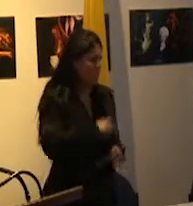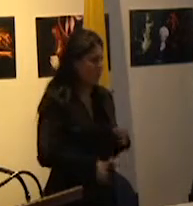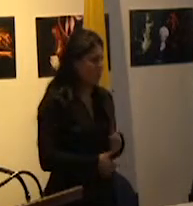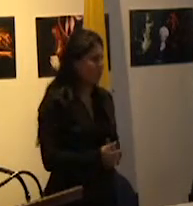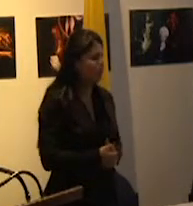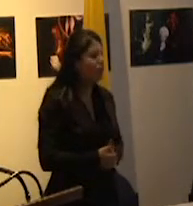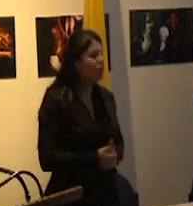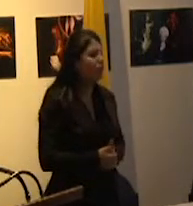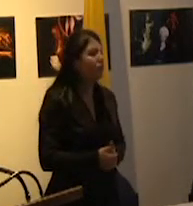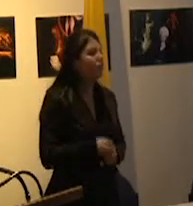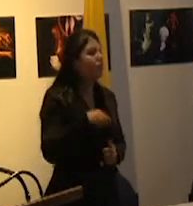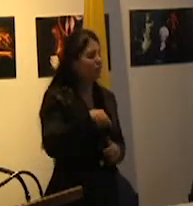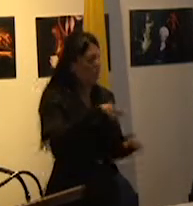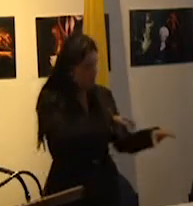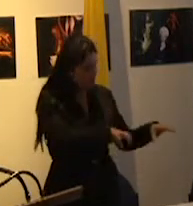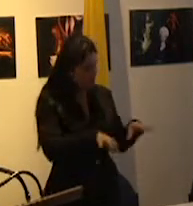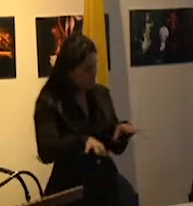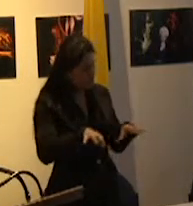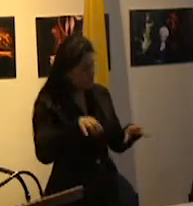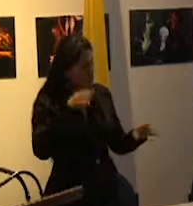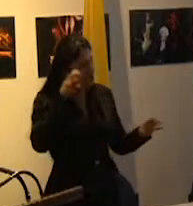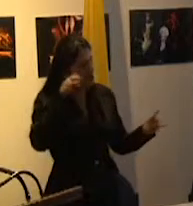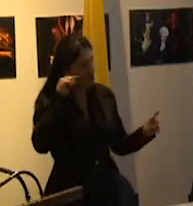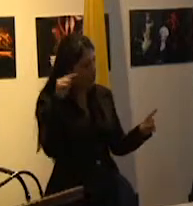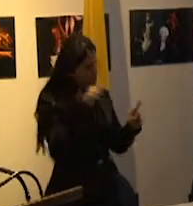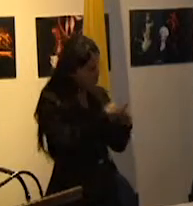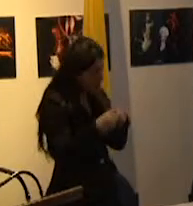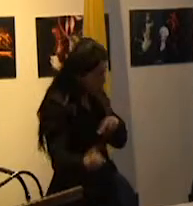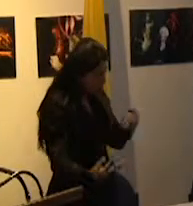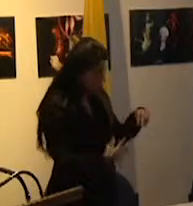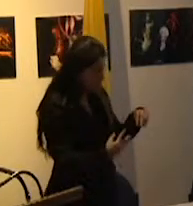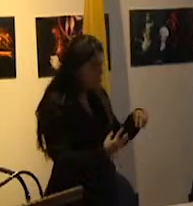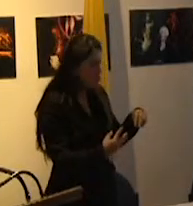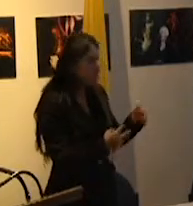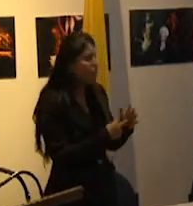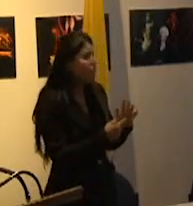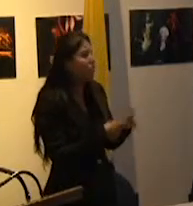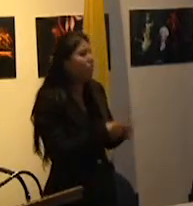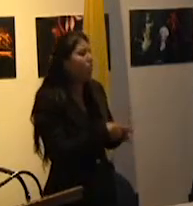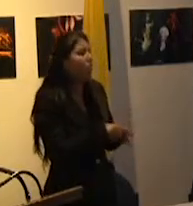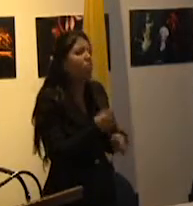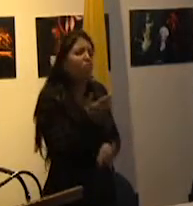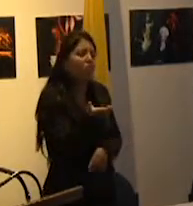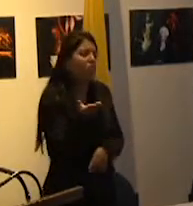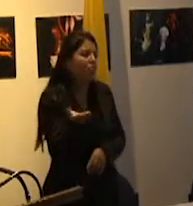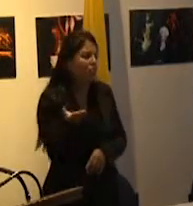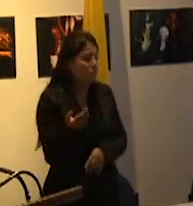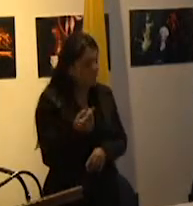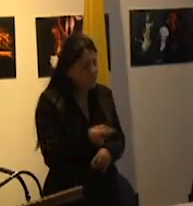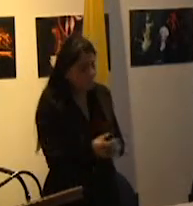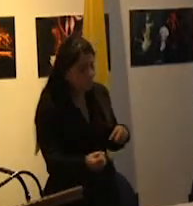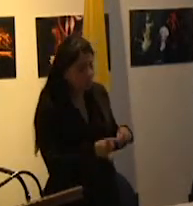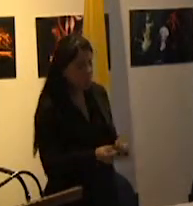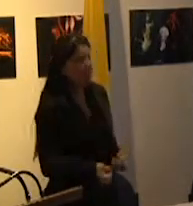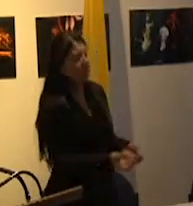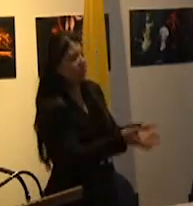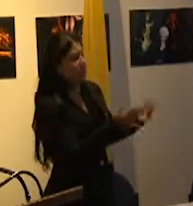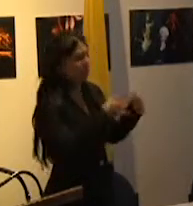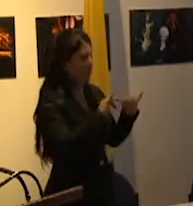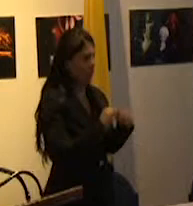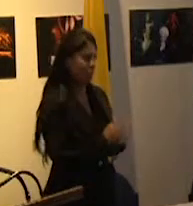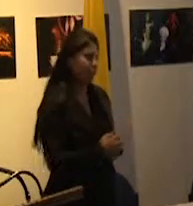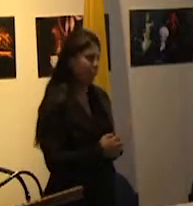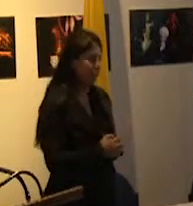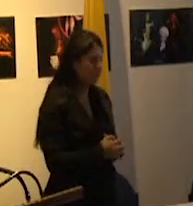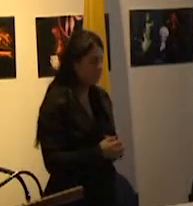convierta las acciones destinadas a la educación en una simple limosna que se arroja a los desvalidos.